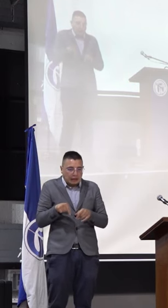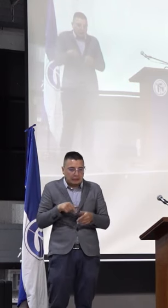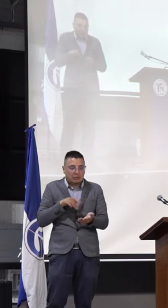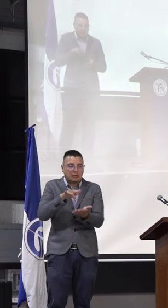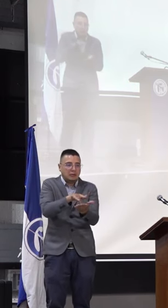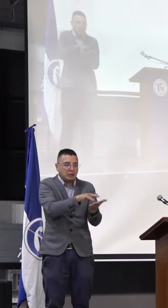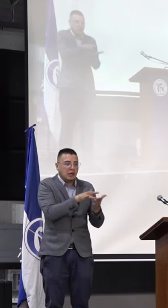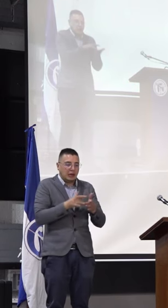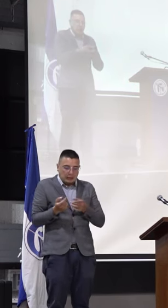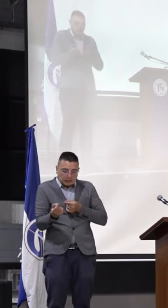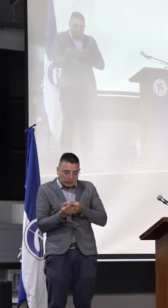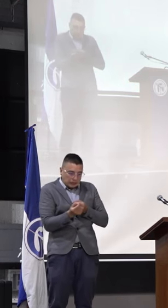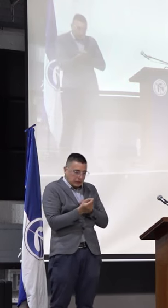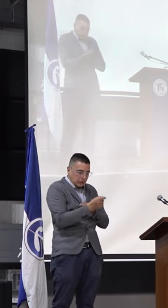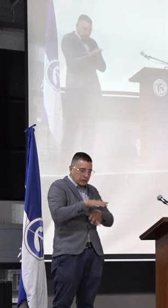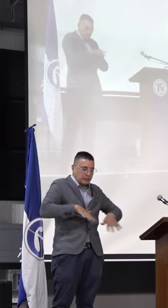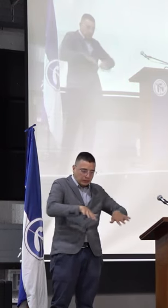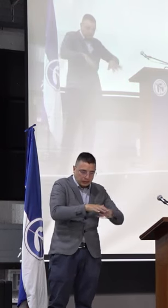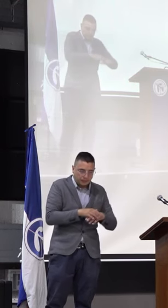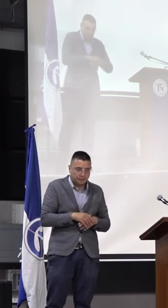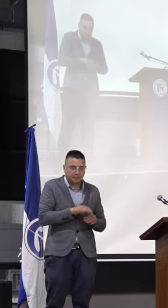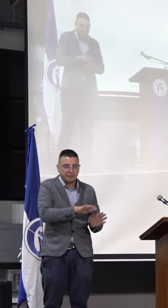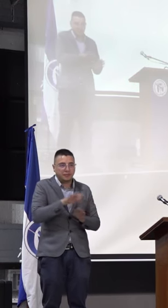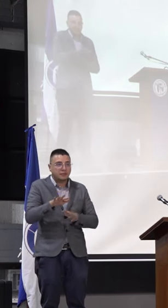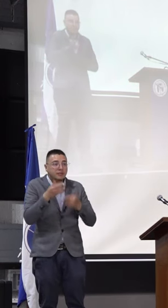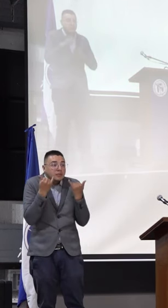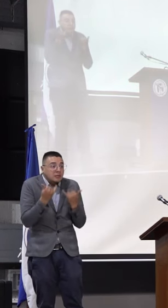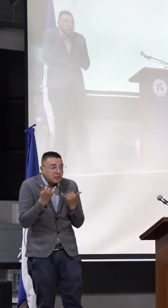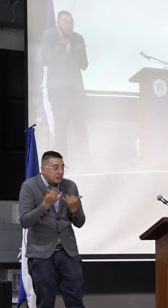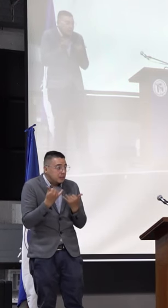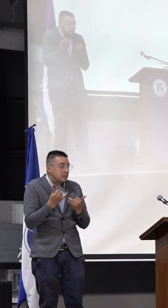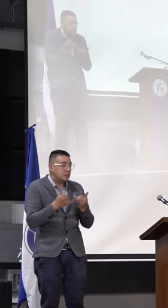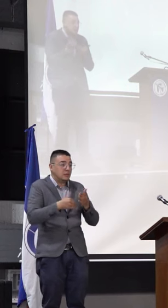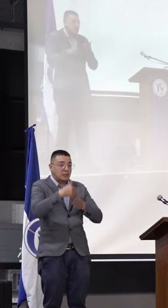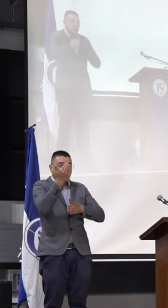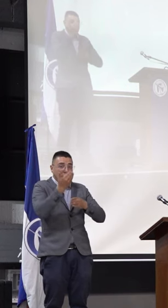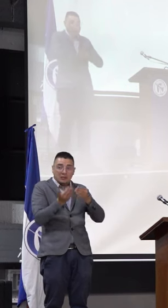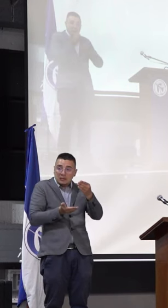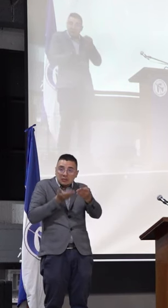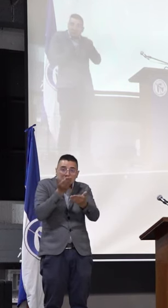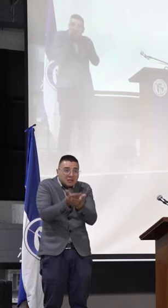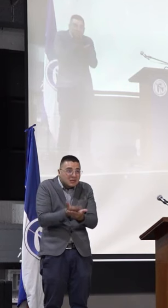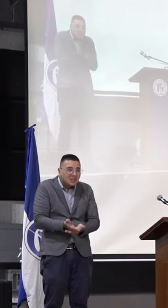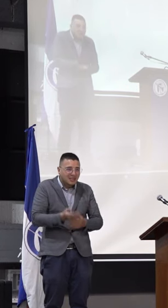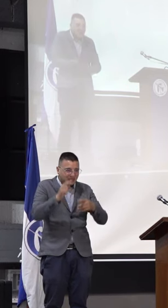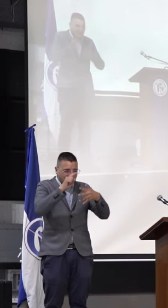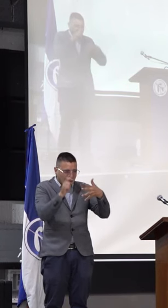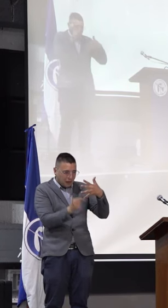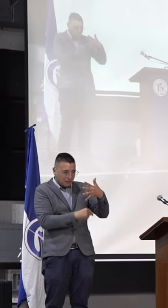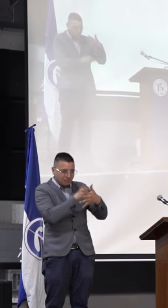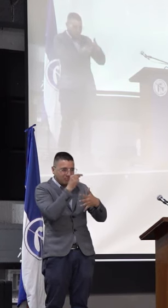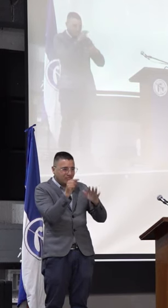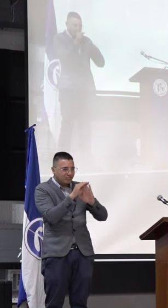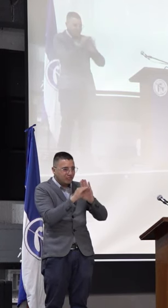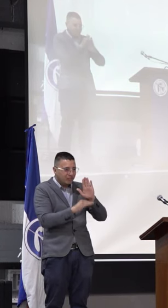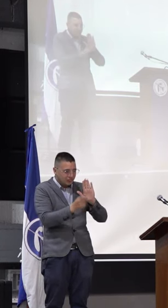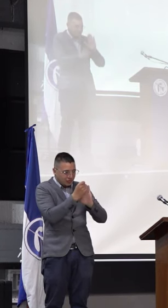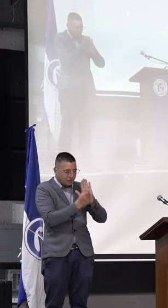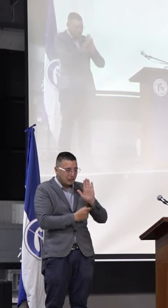escenarios. Bueno, ya entrando como una de las propuestas que tenemos nosotros